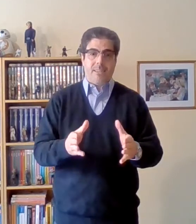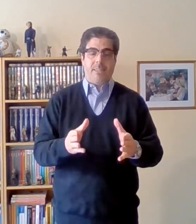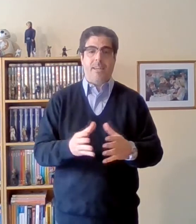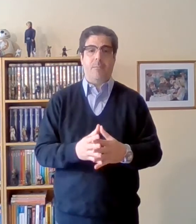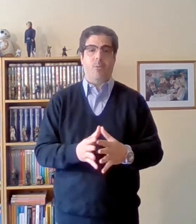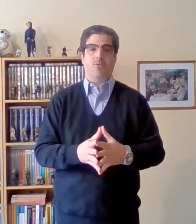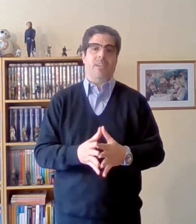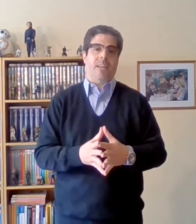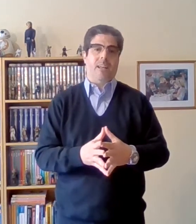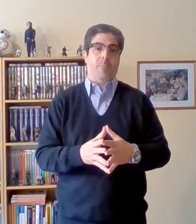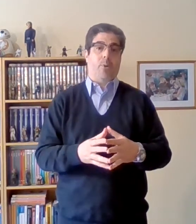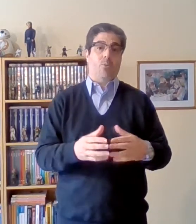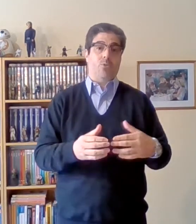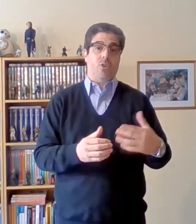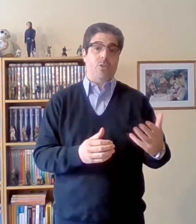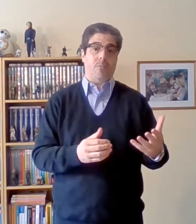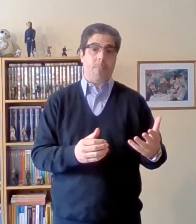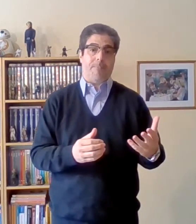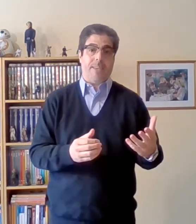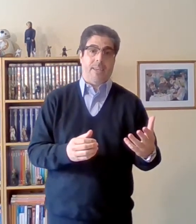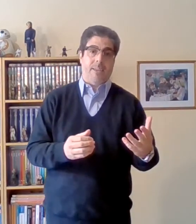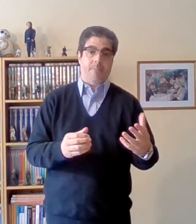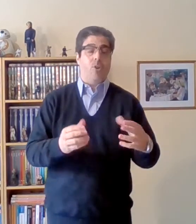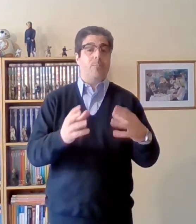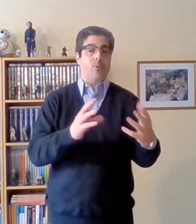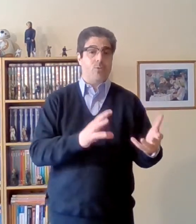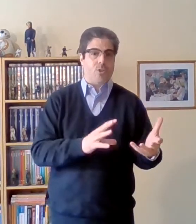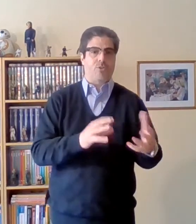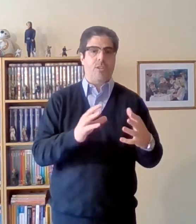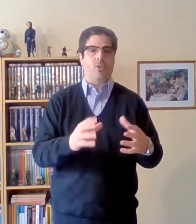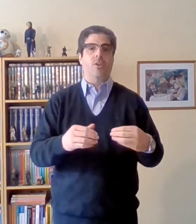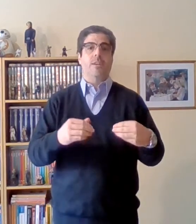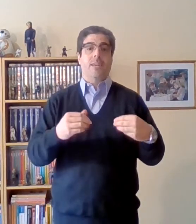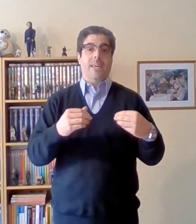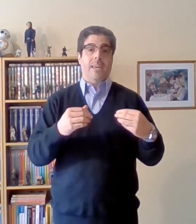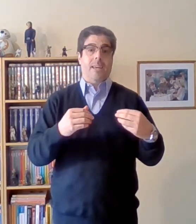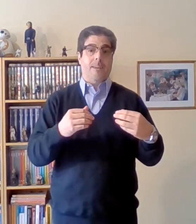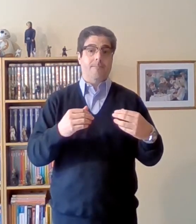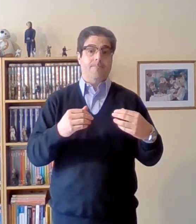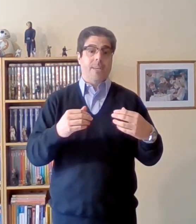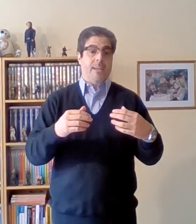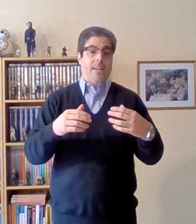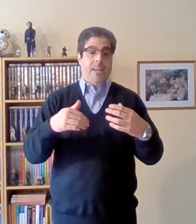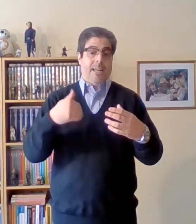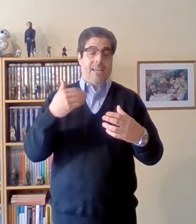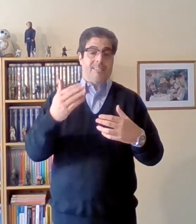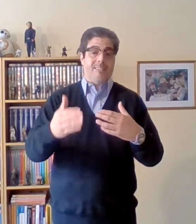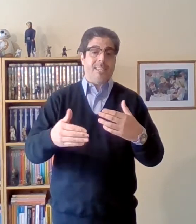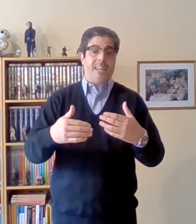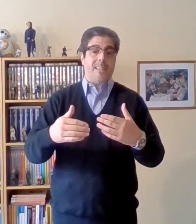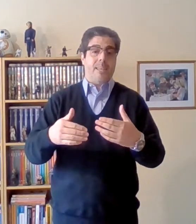diríamos, la producción, no la producción, sino la necesidad de